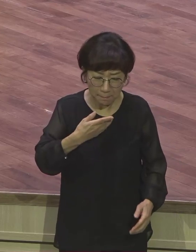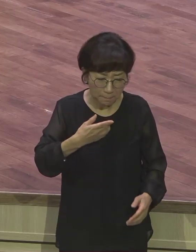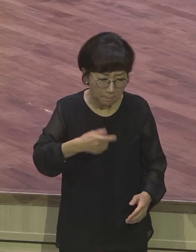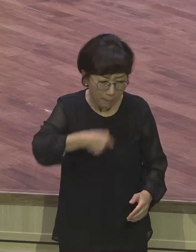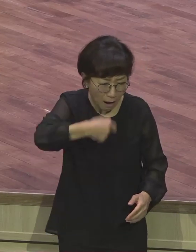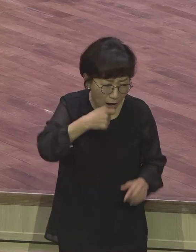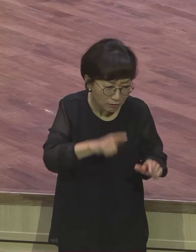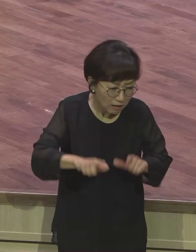돼요.